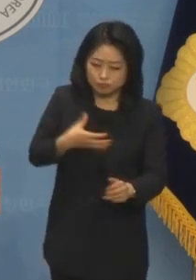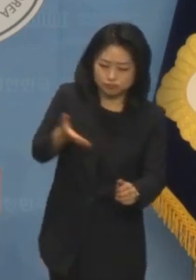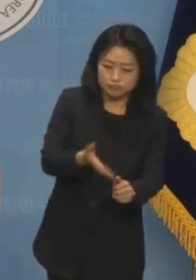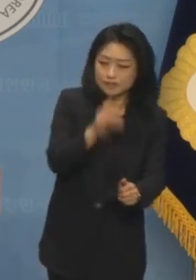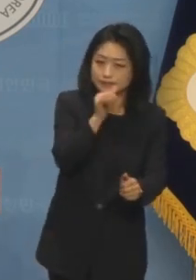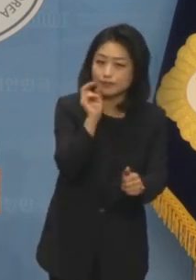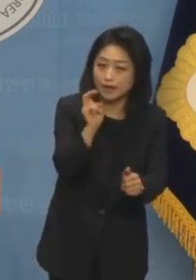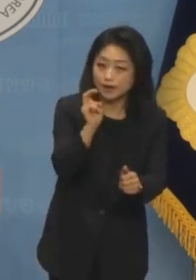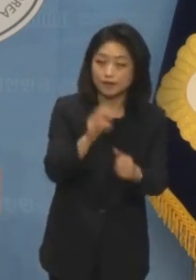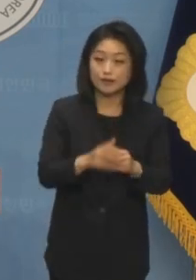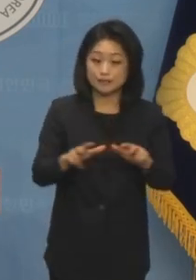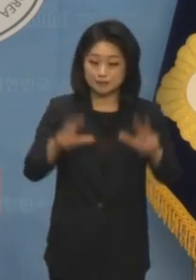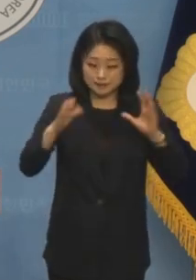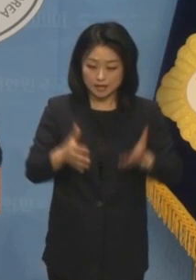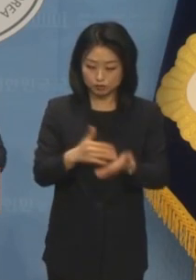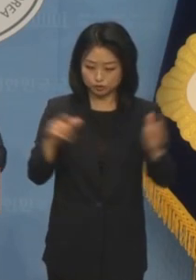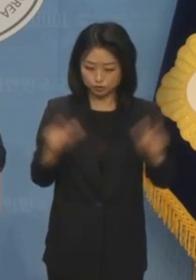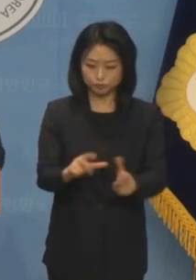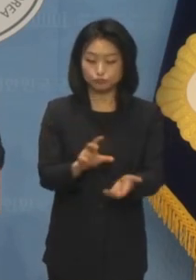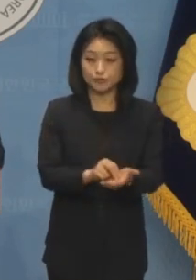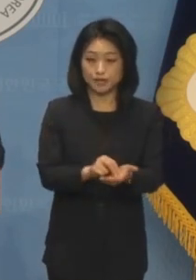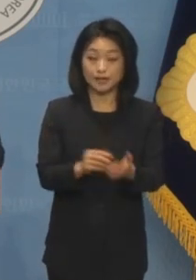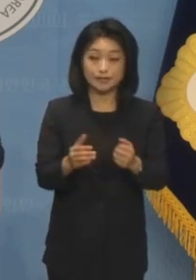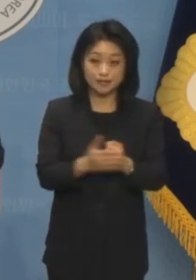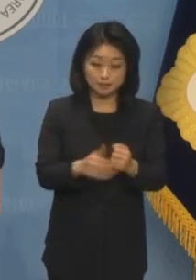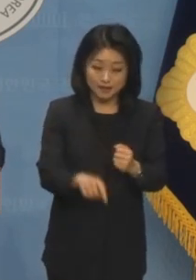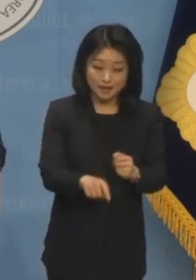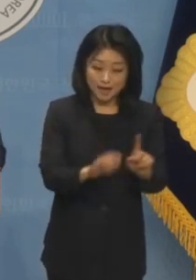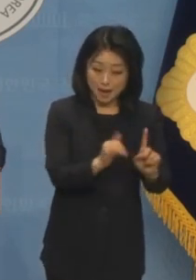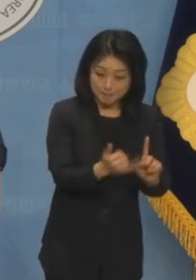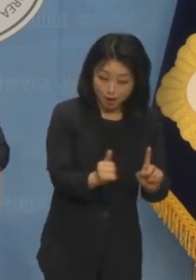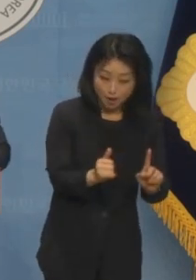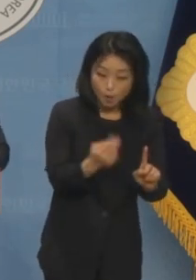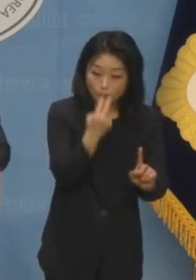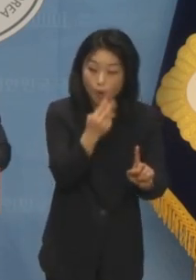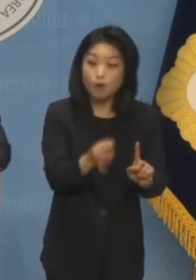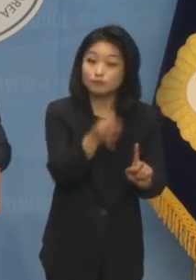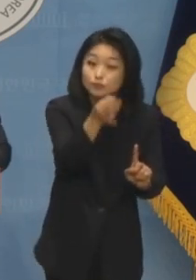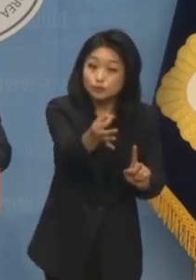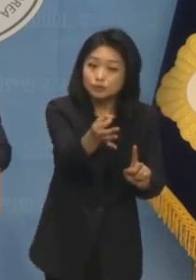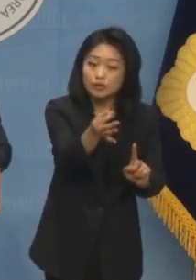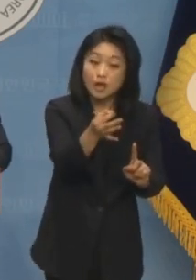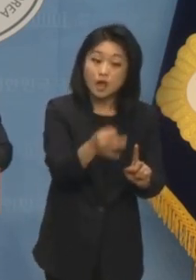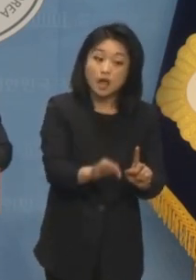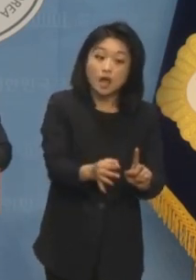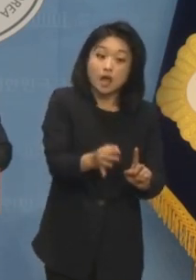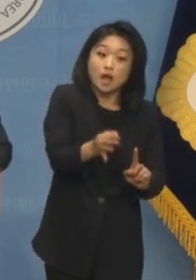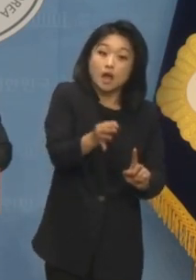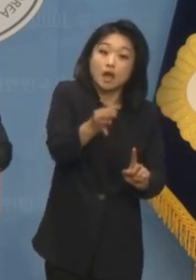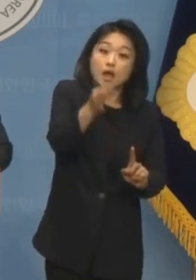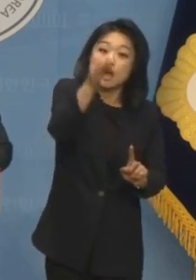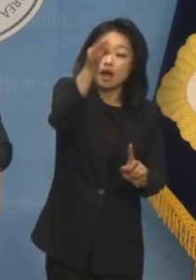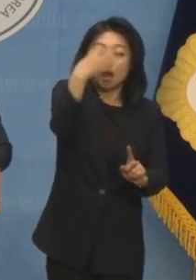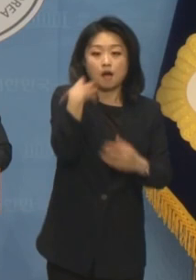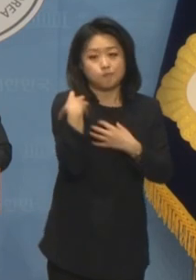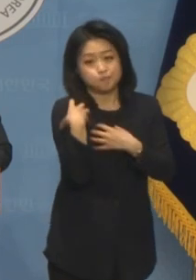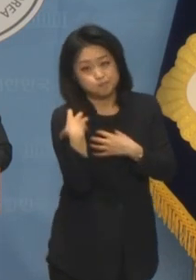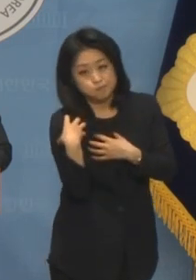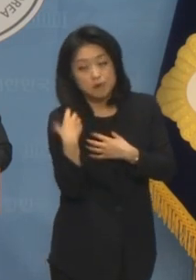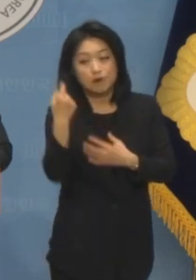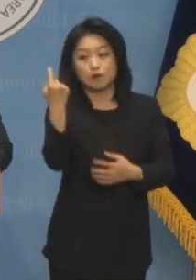상황에서 미래세대 한 사람이 감당해야 할 보험료는 시간이 지날수록 증가할 수밖에 없기 때문입니다.